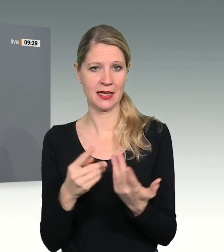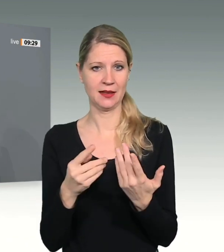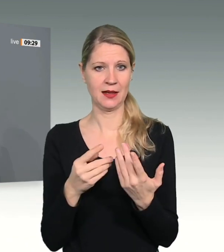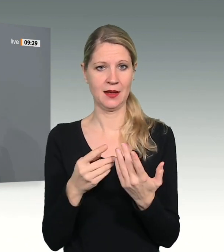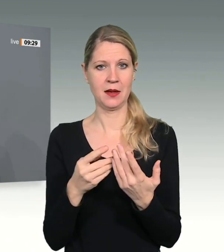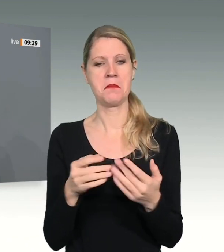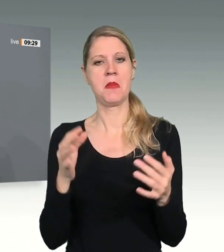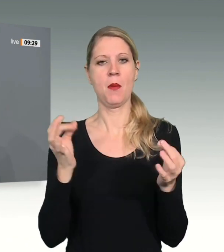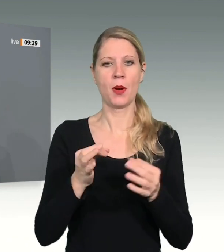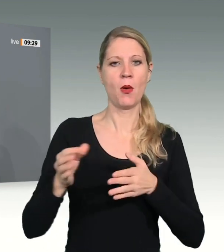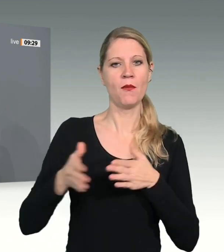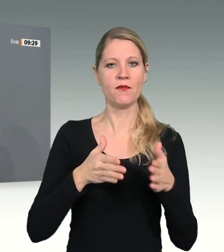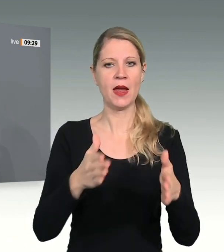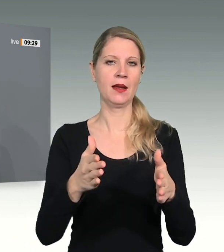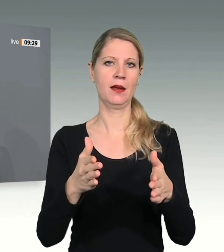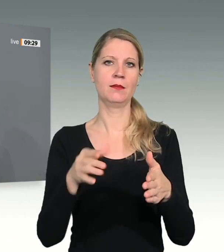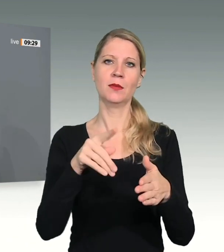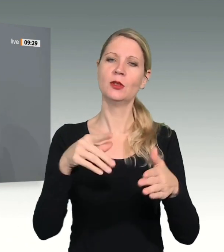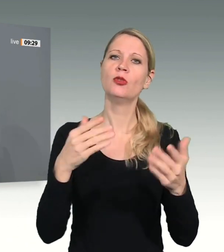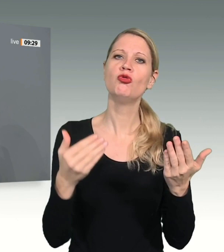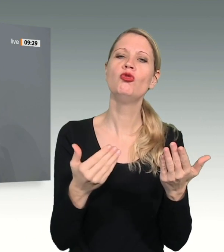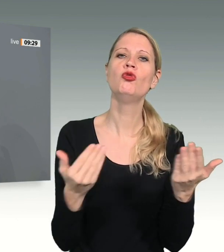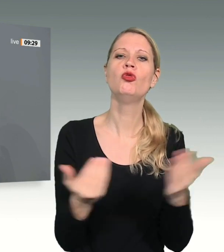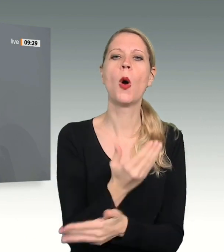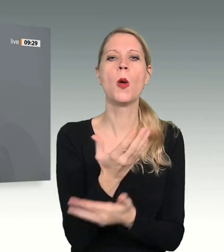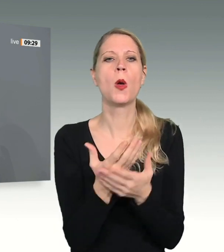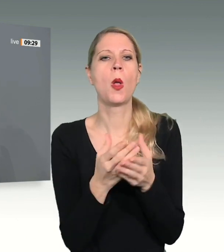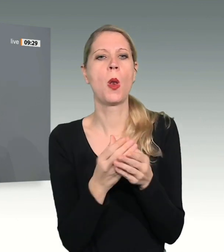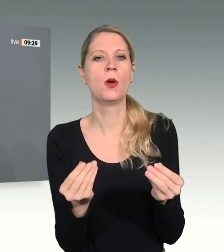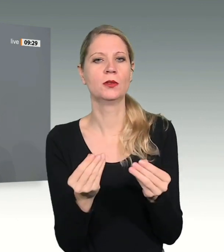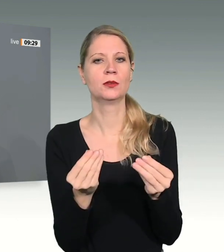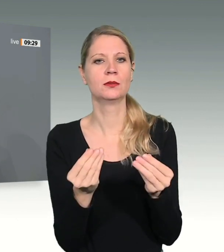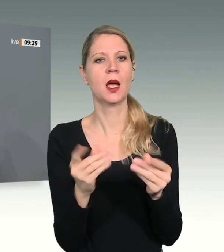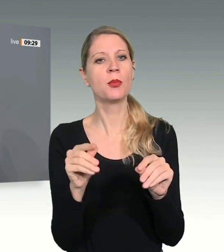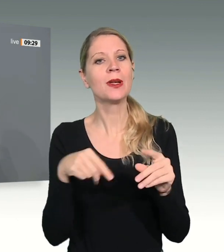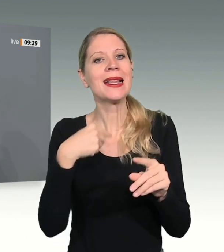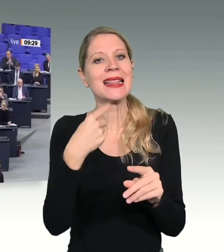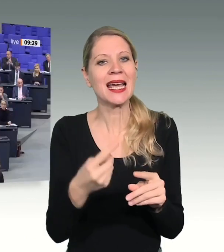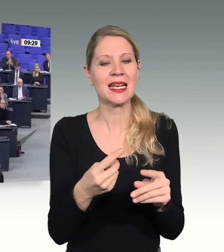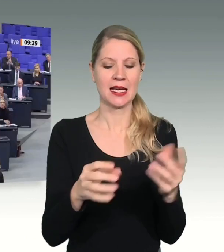Zuversicht. Und das gilt heute genauso wie vor 50 Jahren. Ich danke Ihnen.